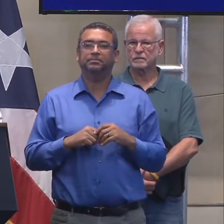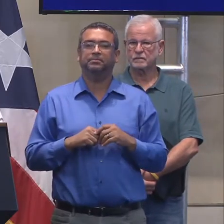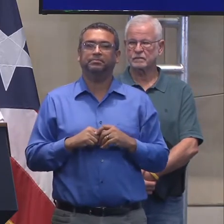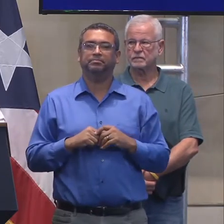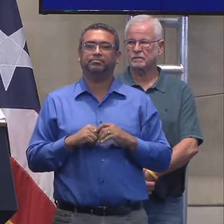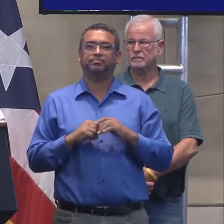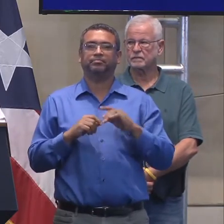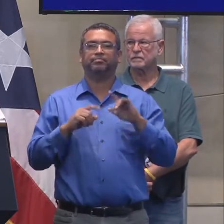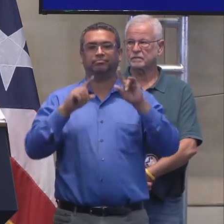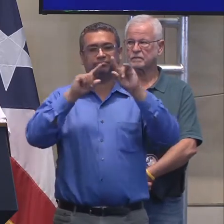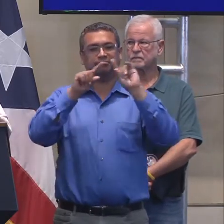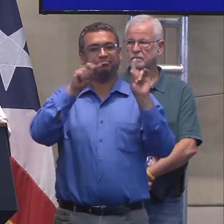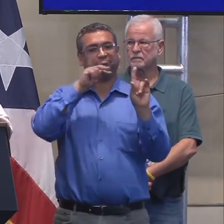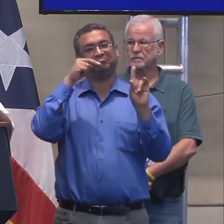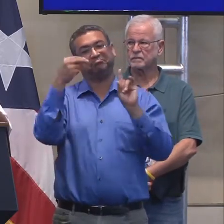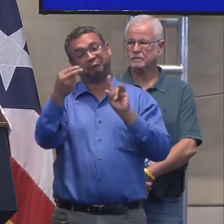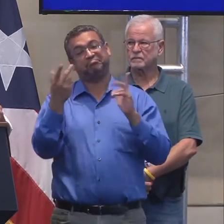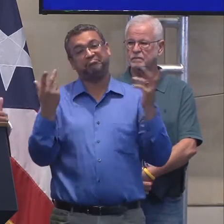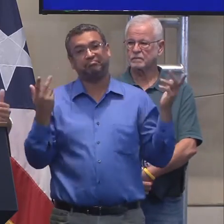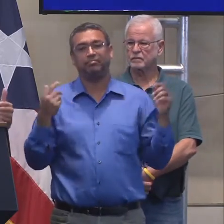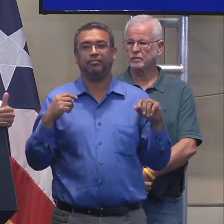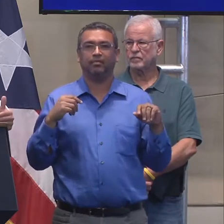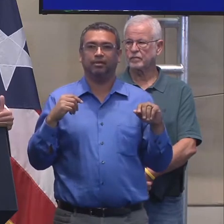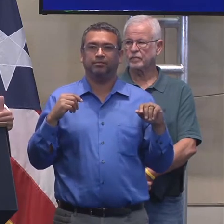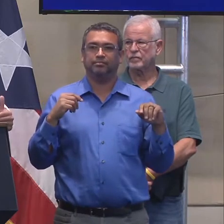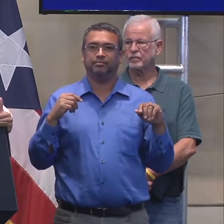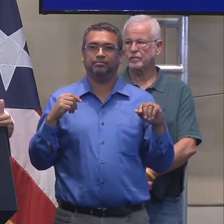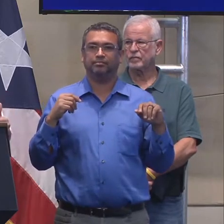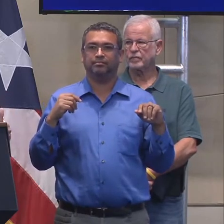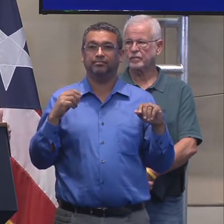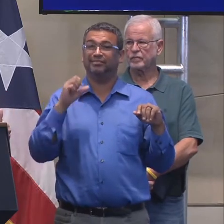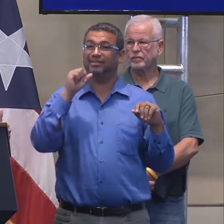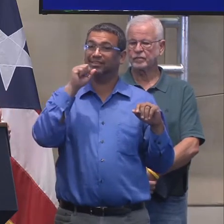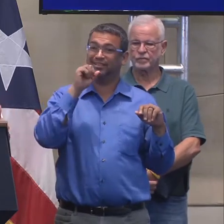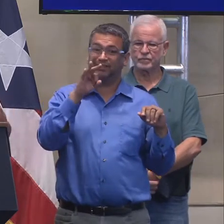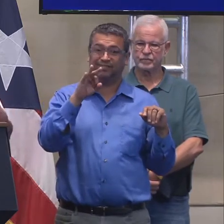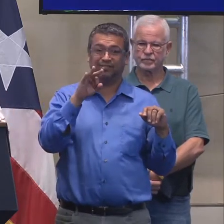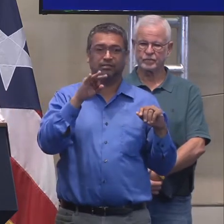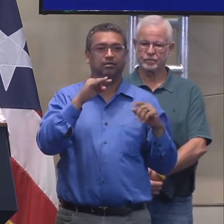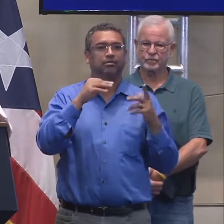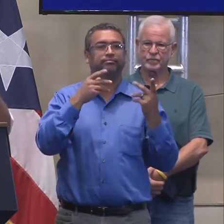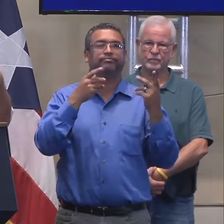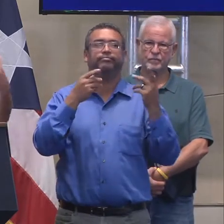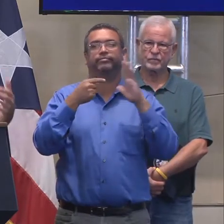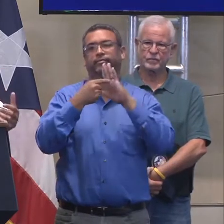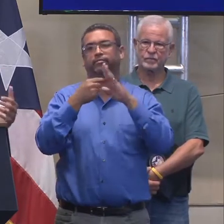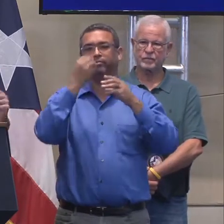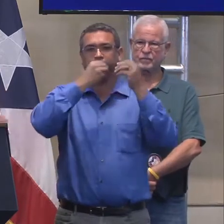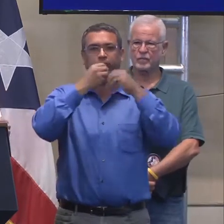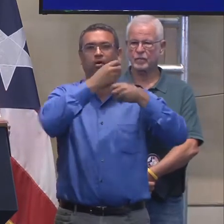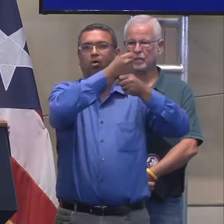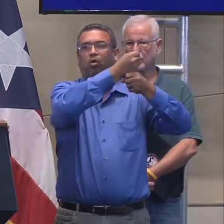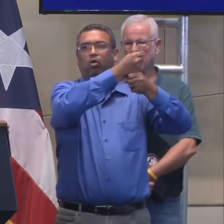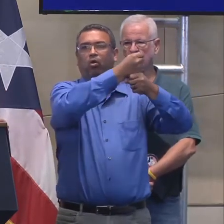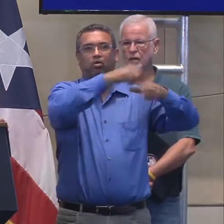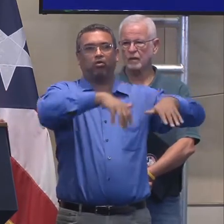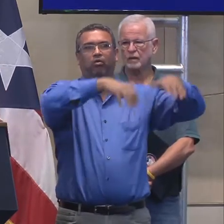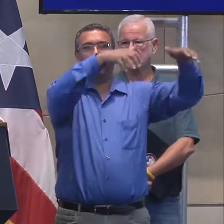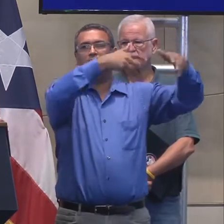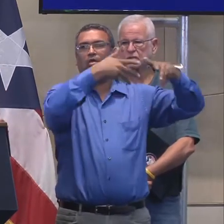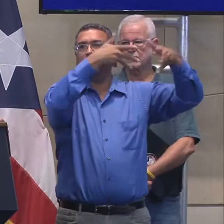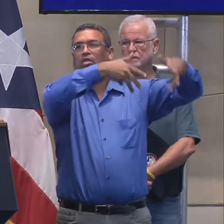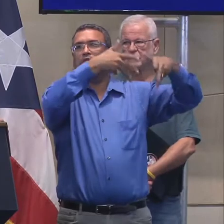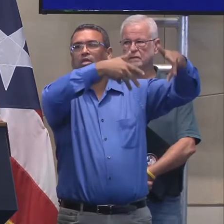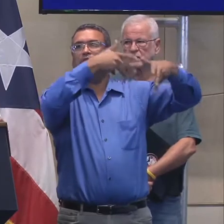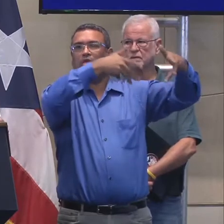si, si nos quedamos aguantando la comida o si no llega hacia, hacia la gente,